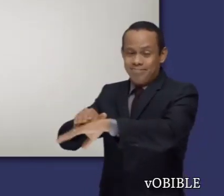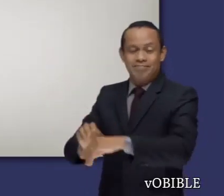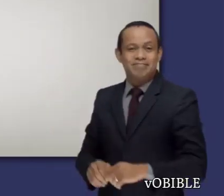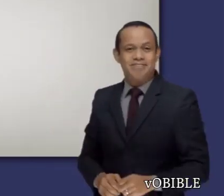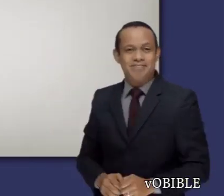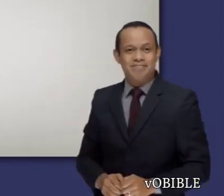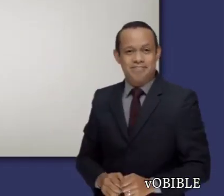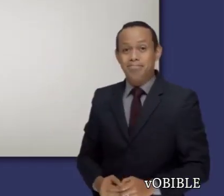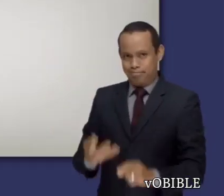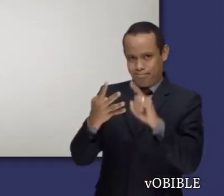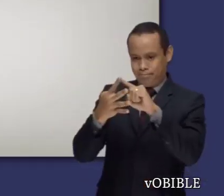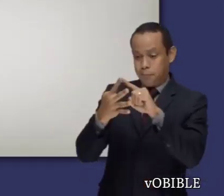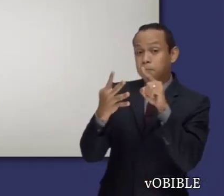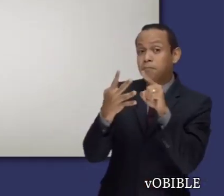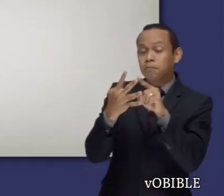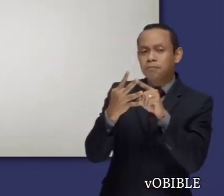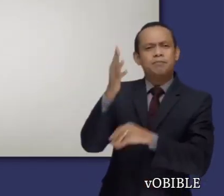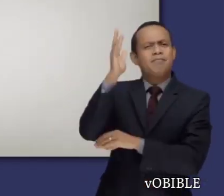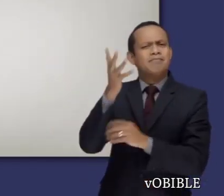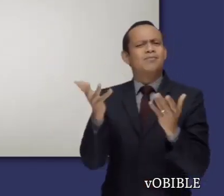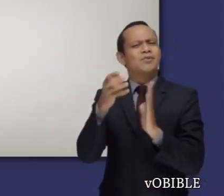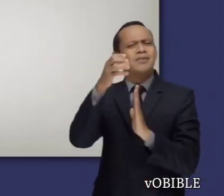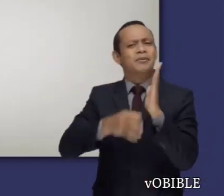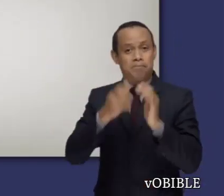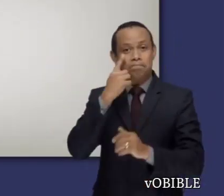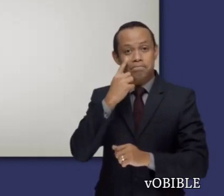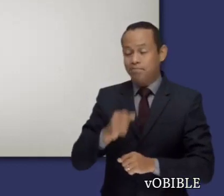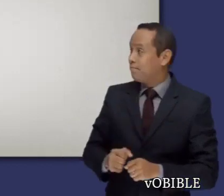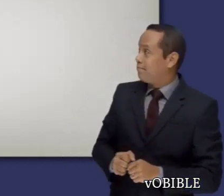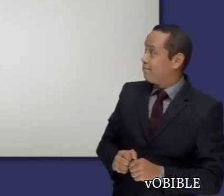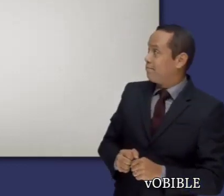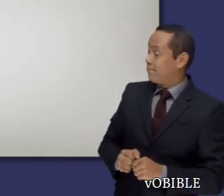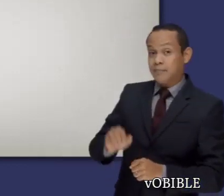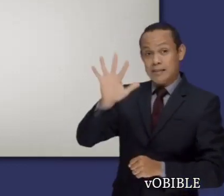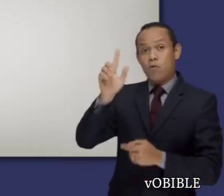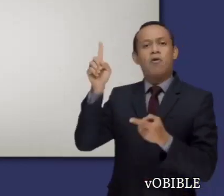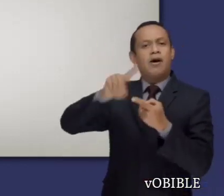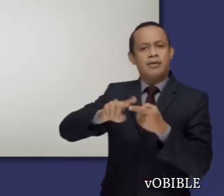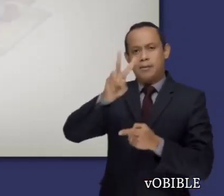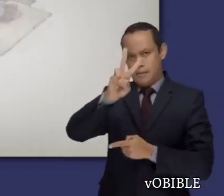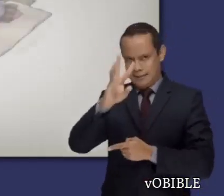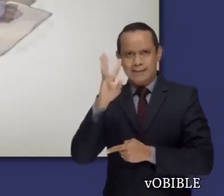El segundo discurso se encuentra en los capítulos 5 a 26. Allí Moisés anima al pueblo a obedecer los